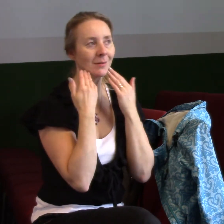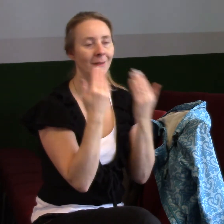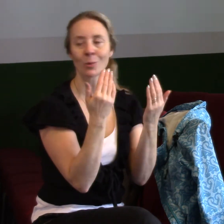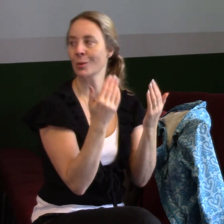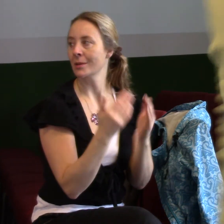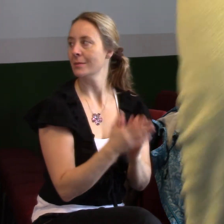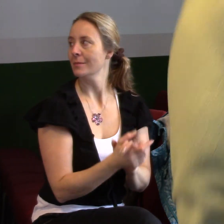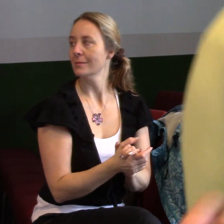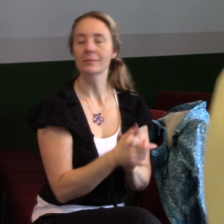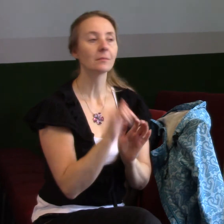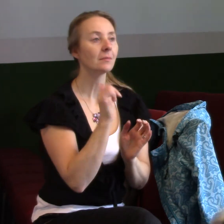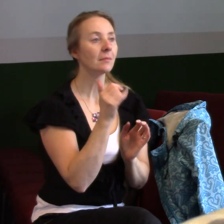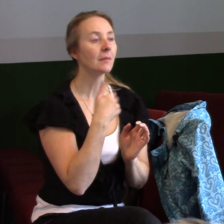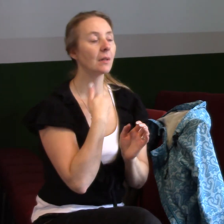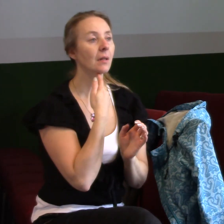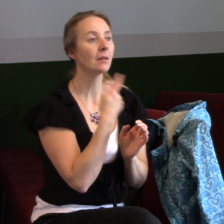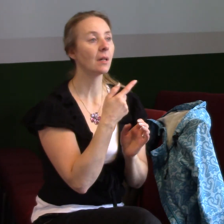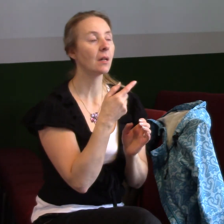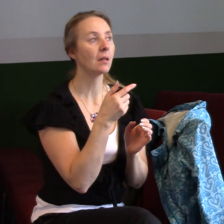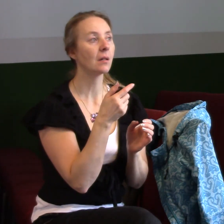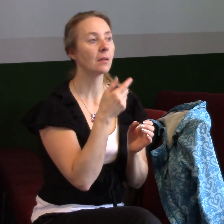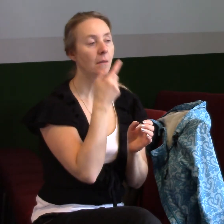Ještě jsem tě něco říct večeři, páně. Měl takovou myšlenku.